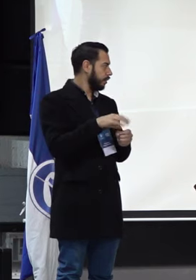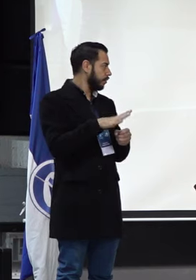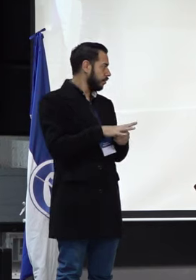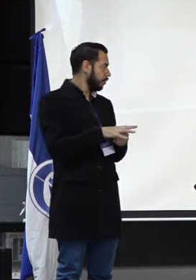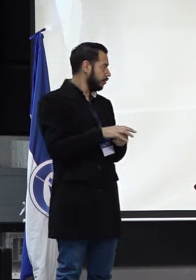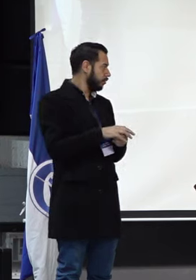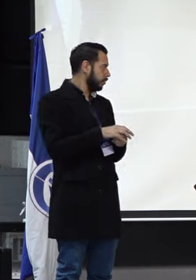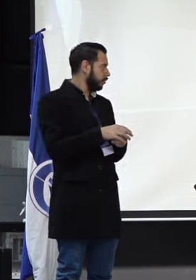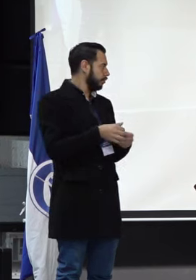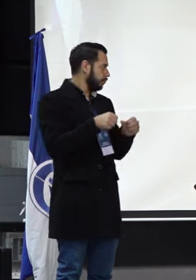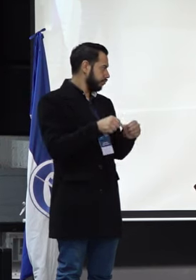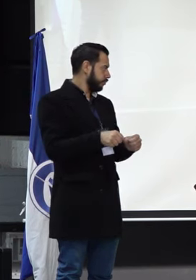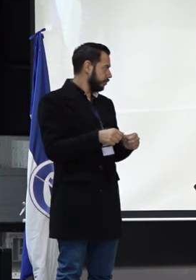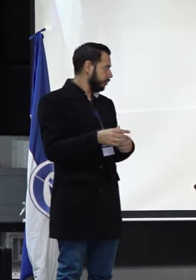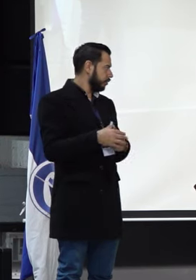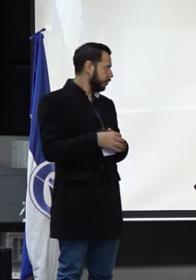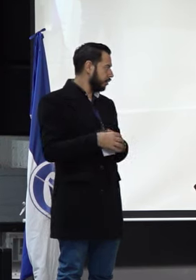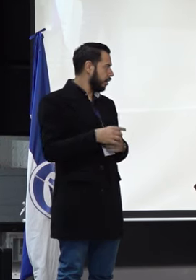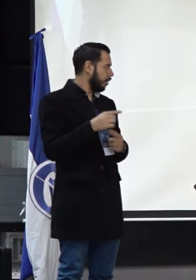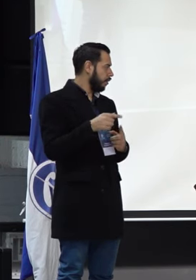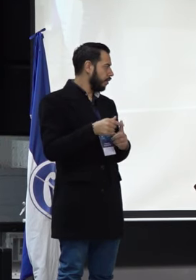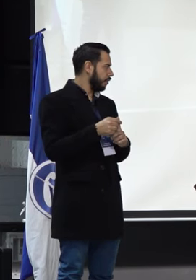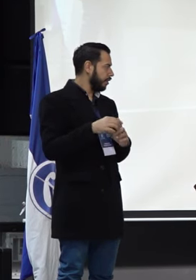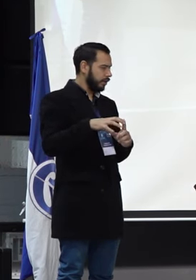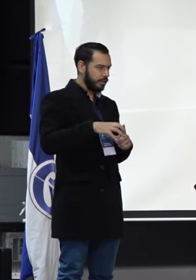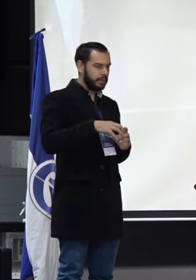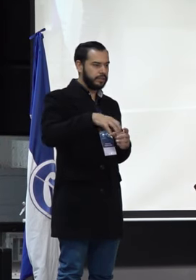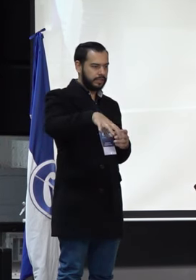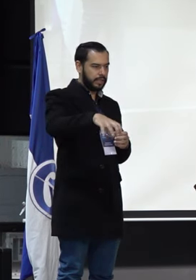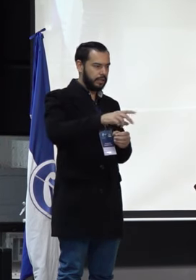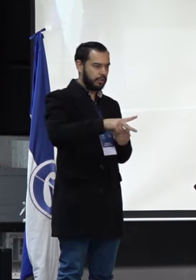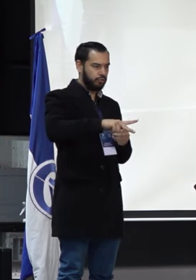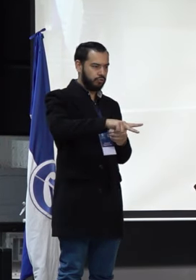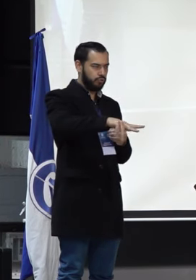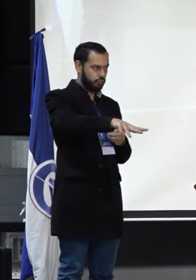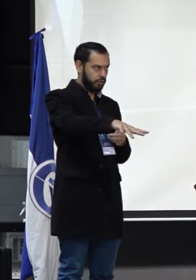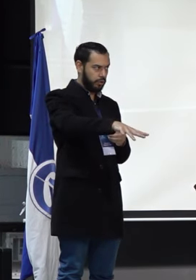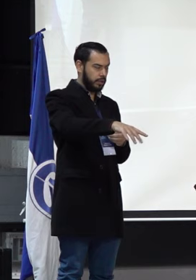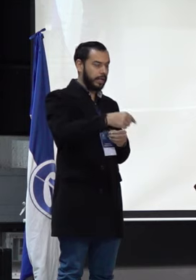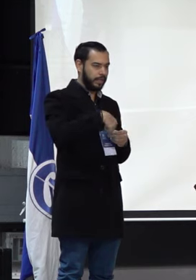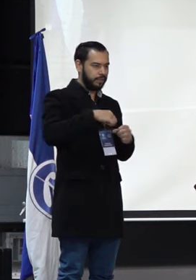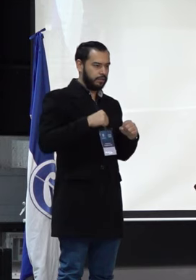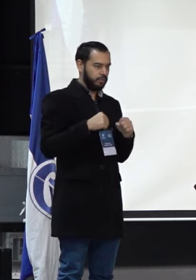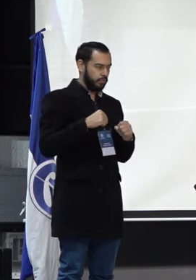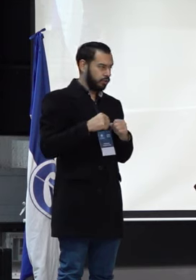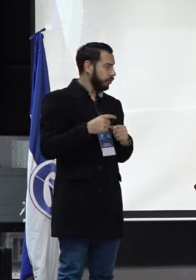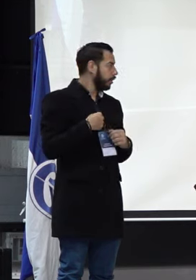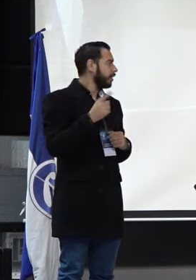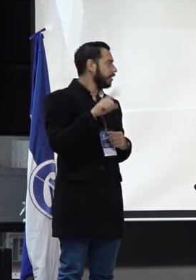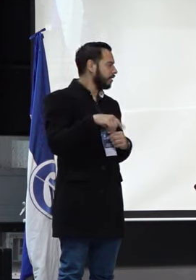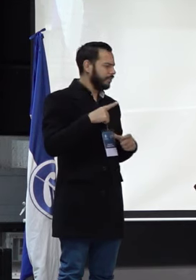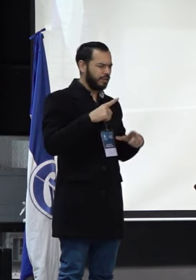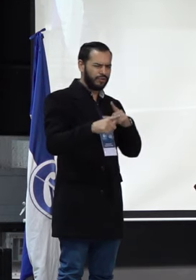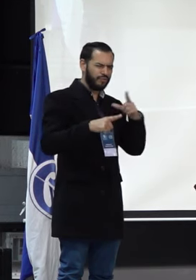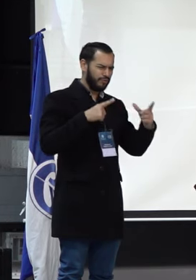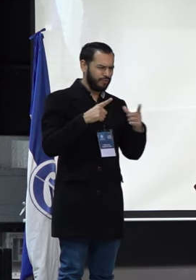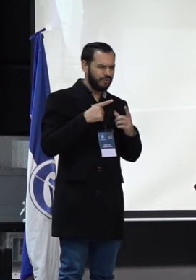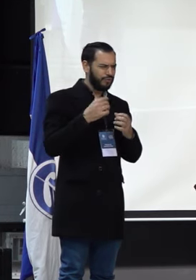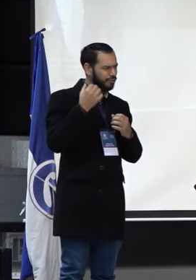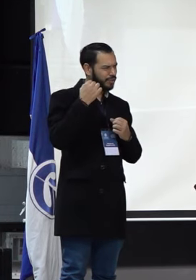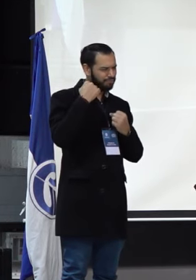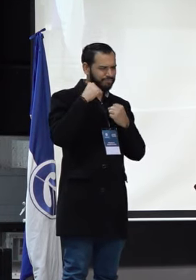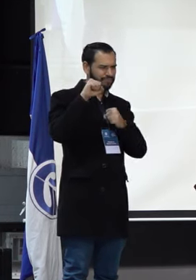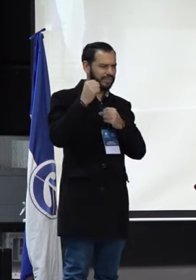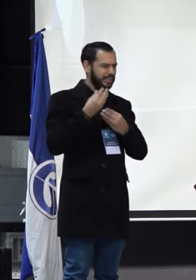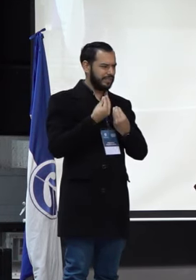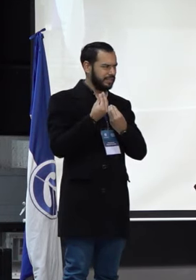docente del sector oficial, particularmente de una sede rural aquí en Bogotá. Y también me encuentro en la lucha desde el sindicato que hemos dado